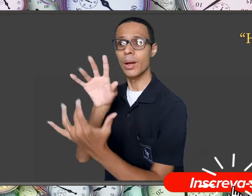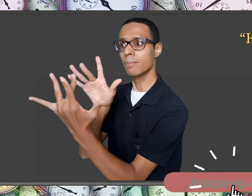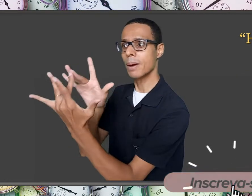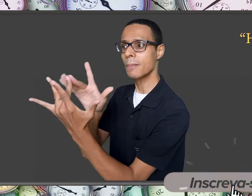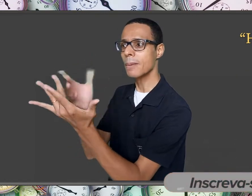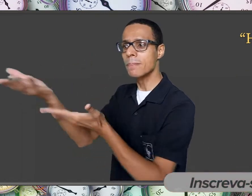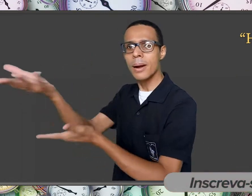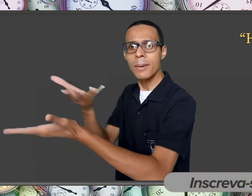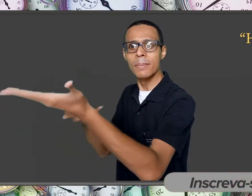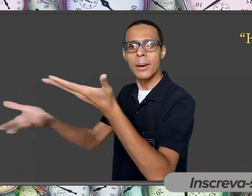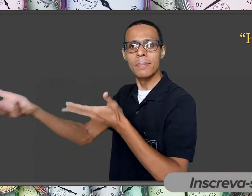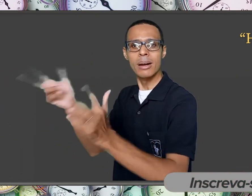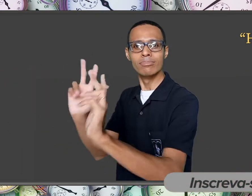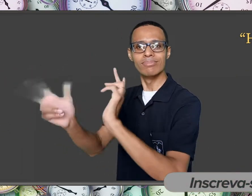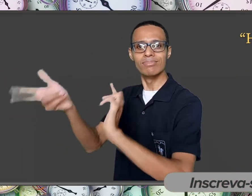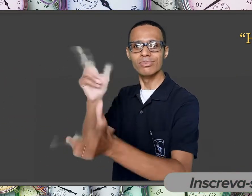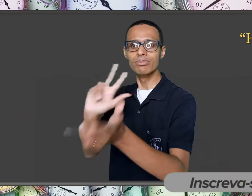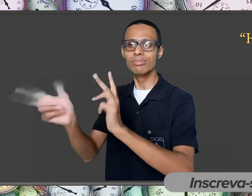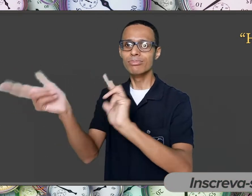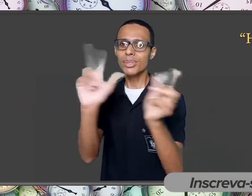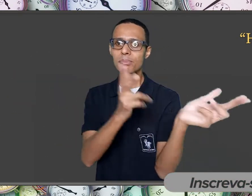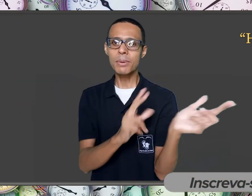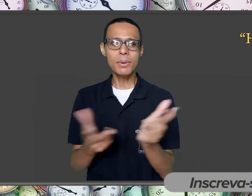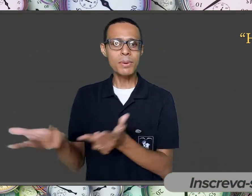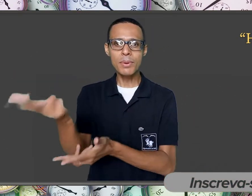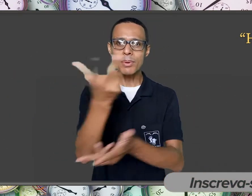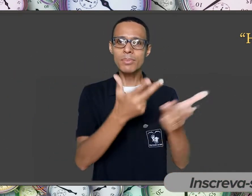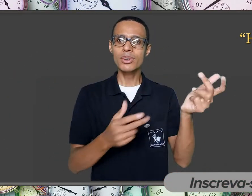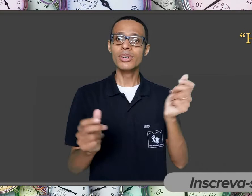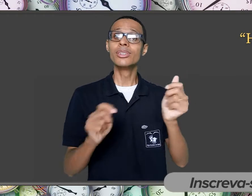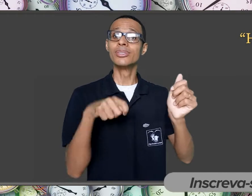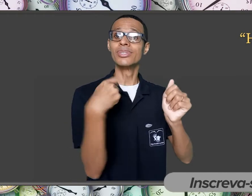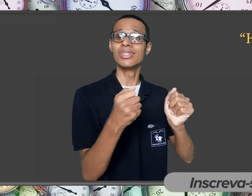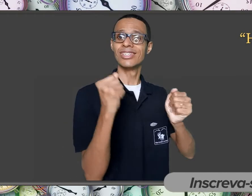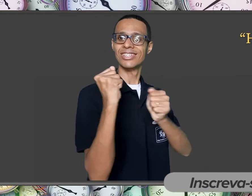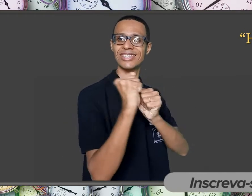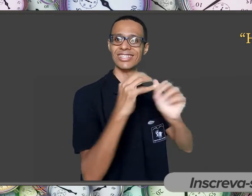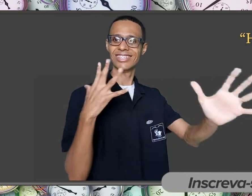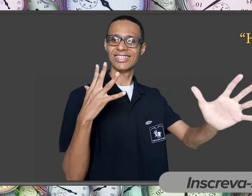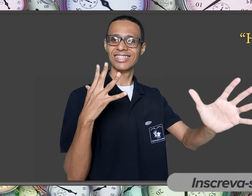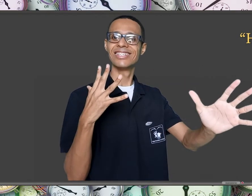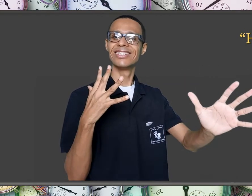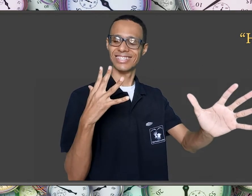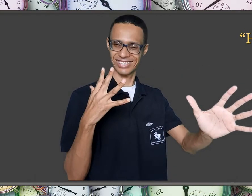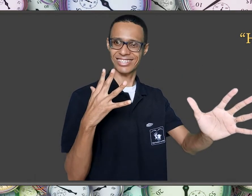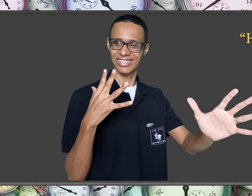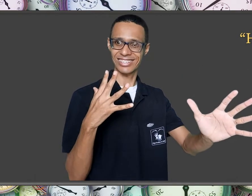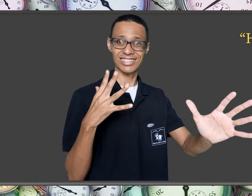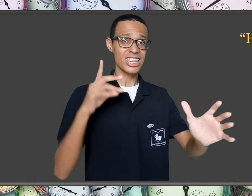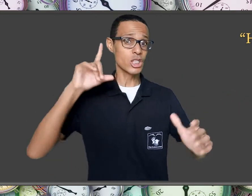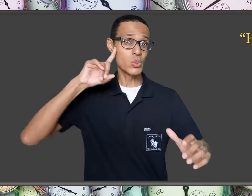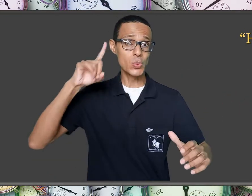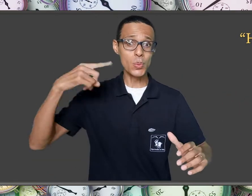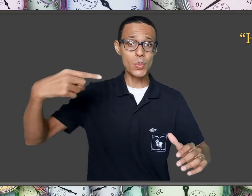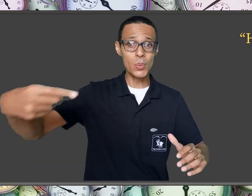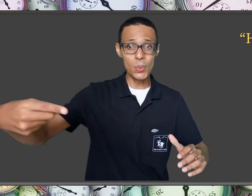automaticamente nos tornamos fluentes no idioma. É por este contato diário que sabemos